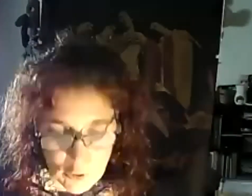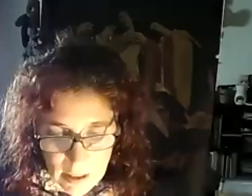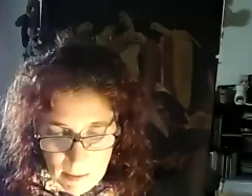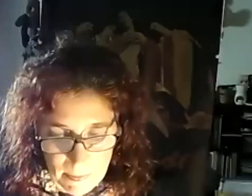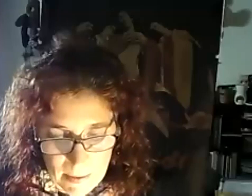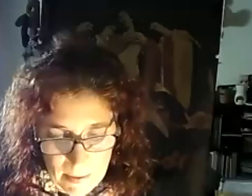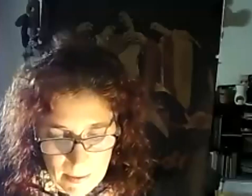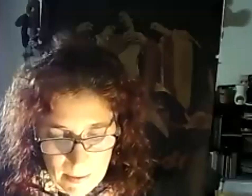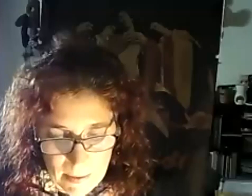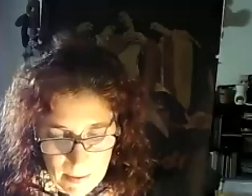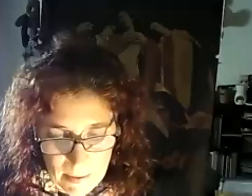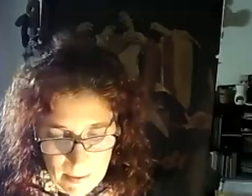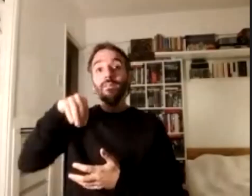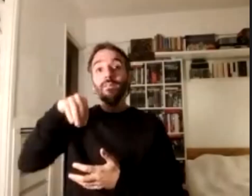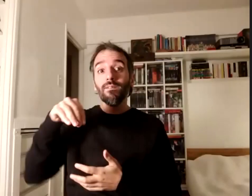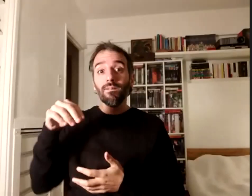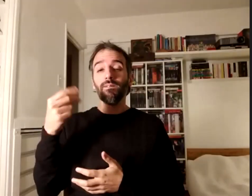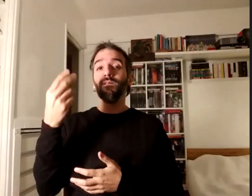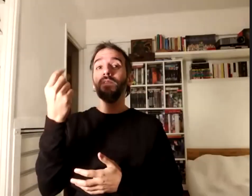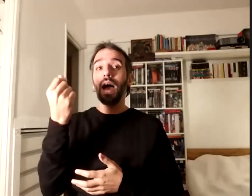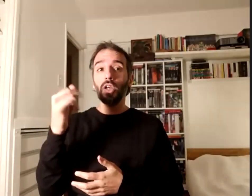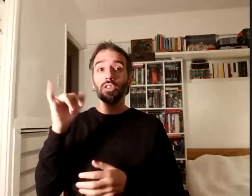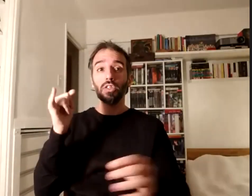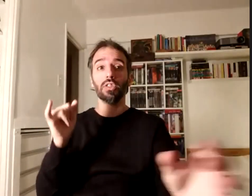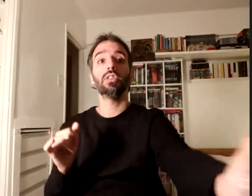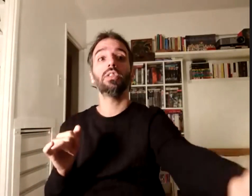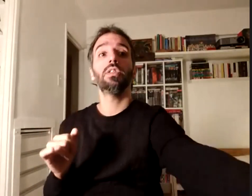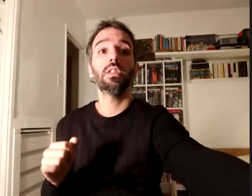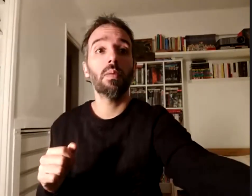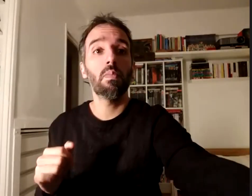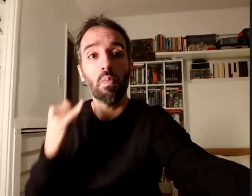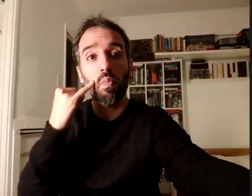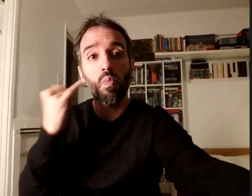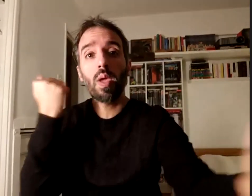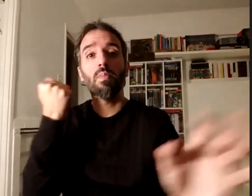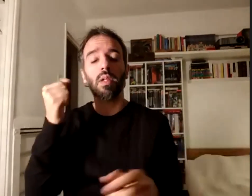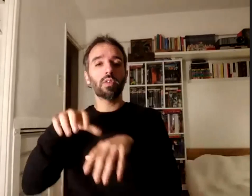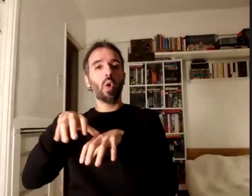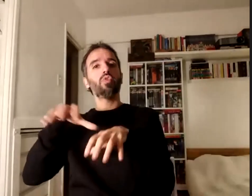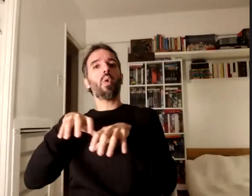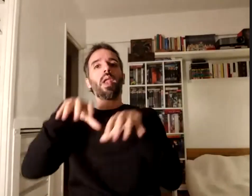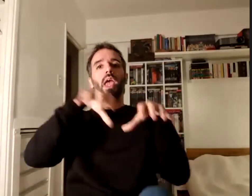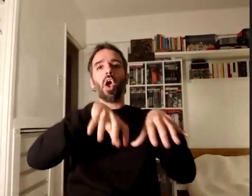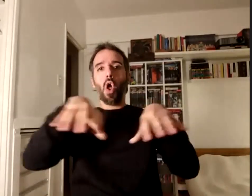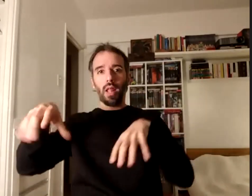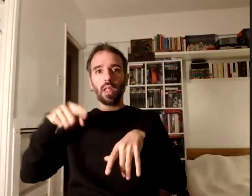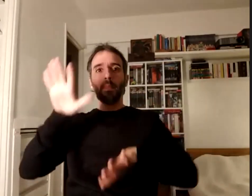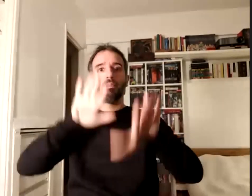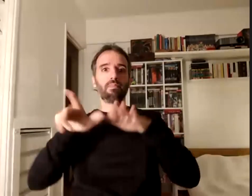y imprescindible que es para nosotros que son las organizaciones de las personas con discapacidad hoy